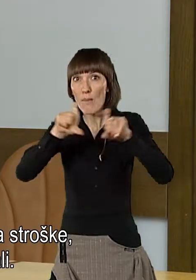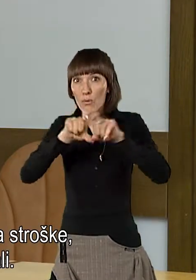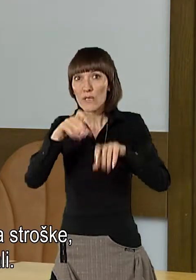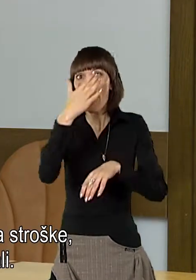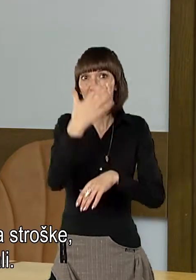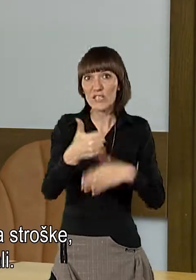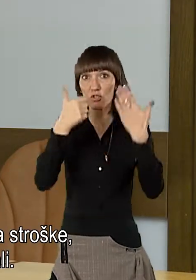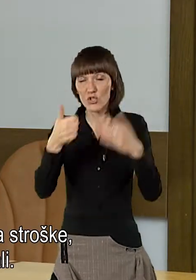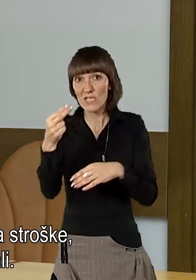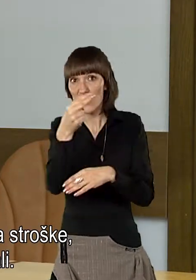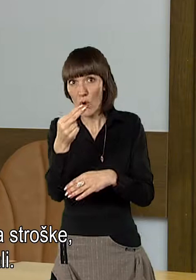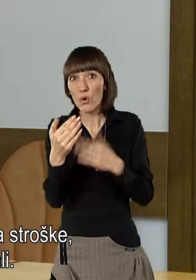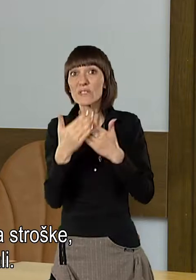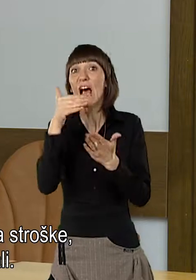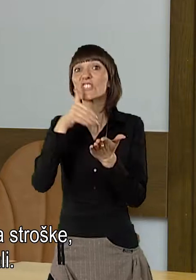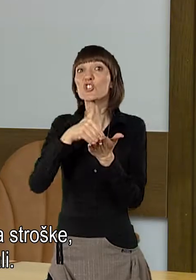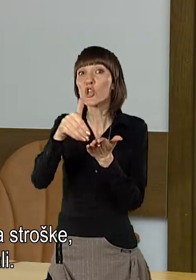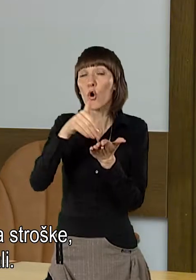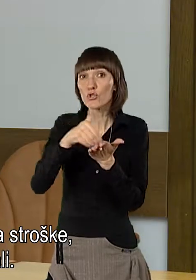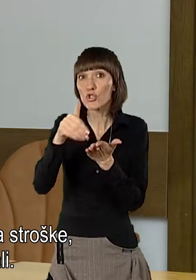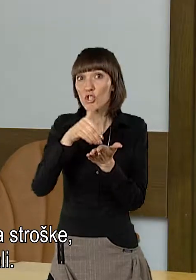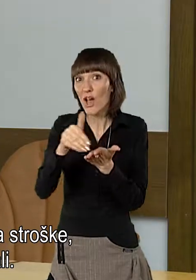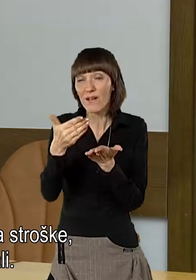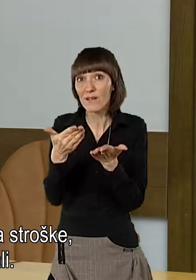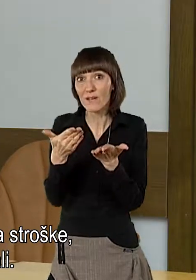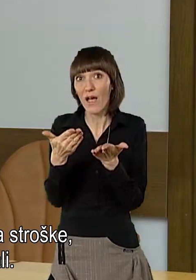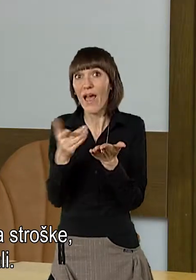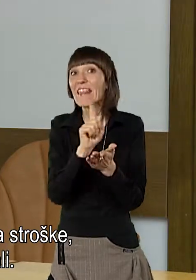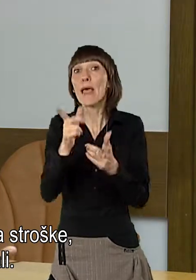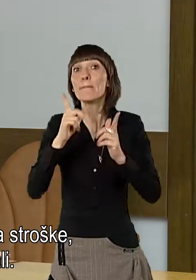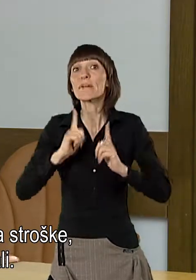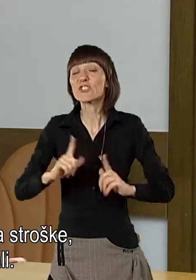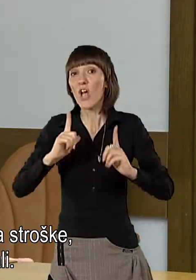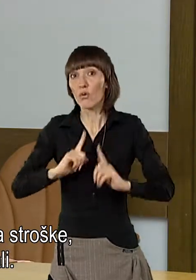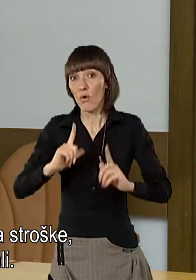evrov, 50 evrov za pač stroške, ki so nastali.